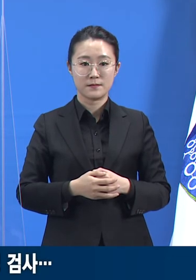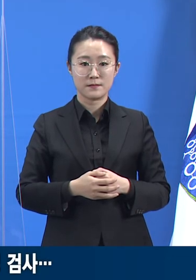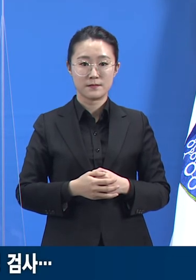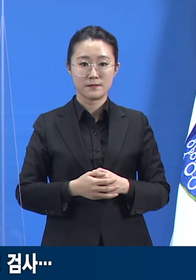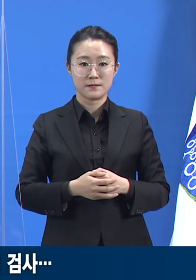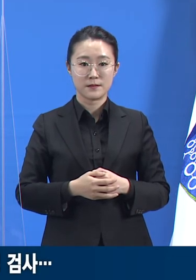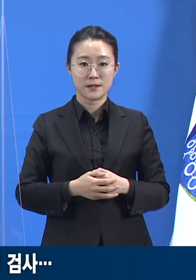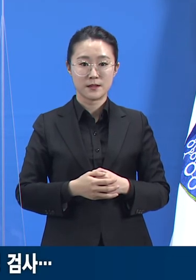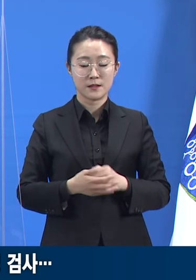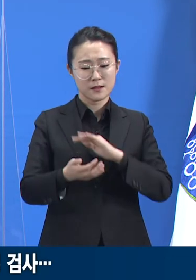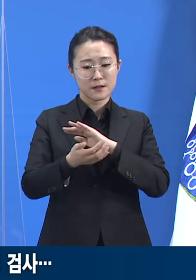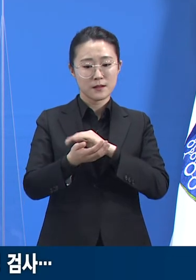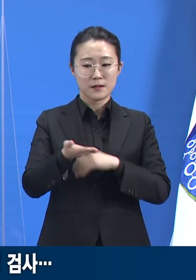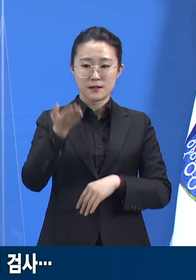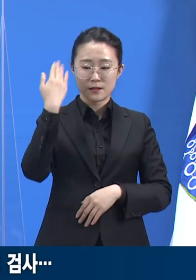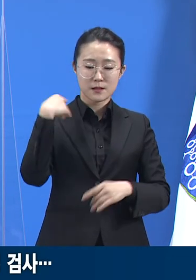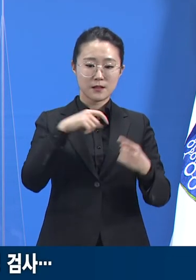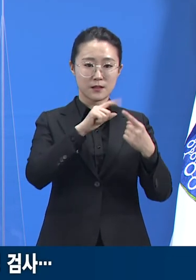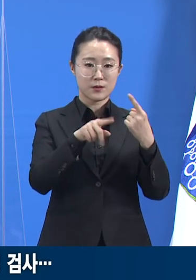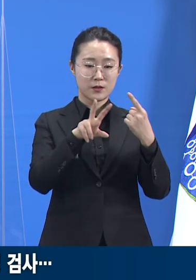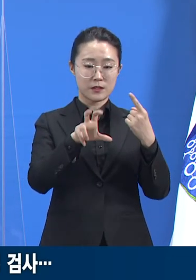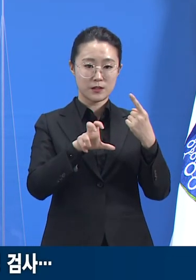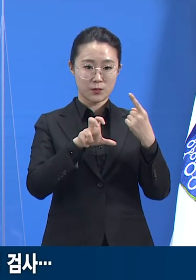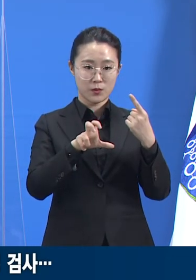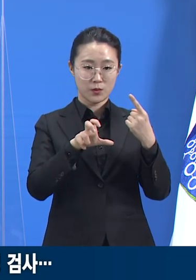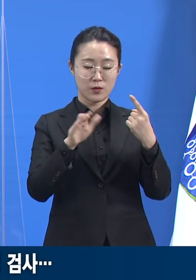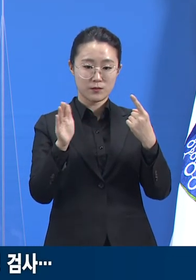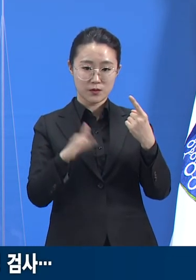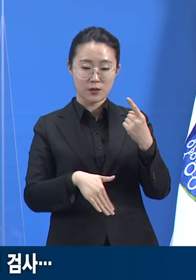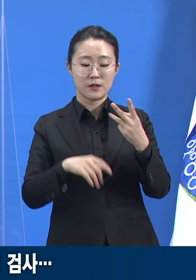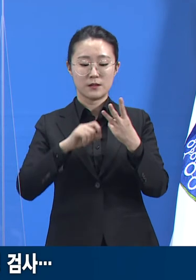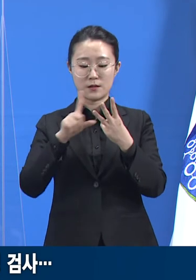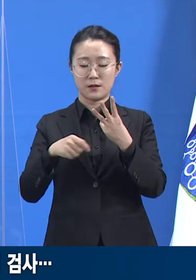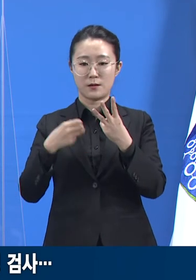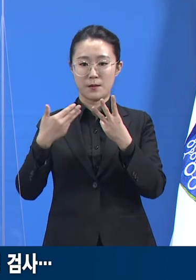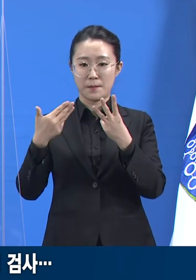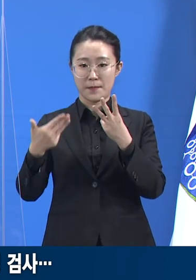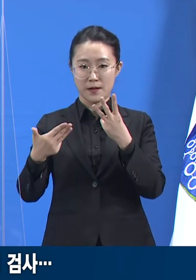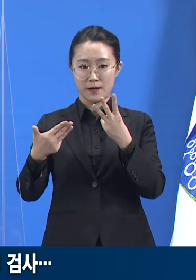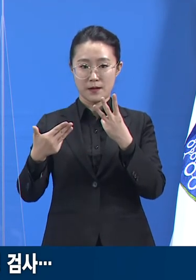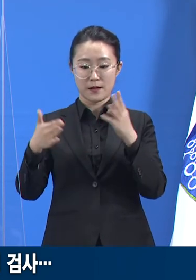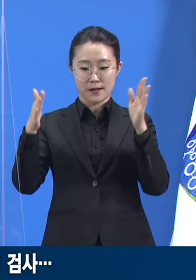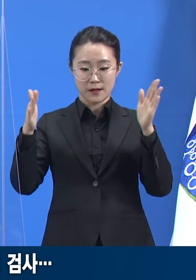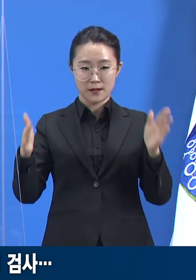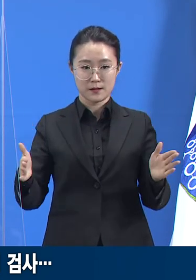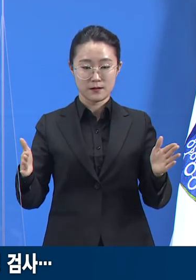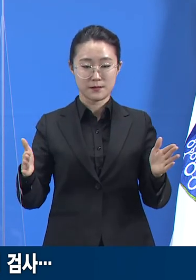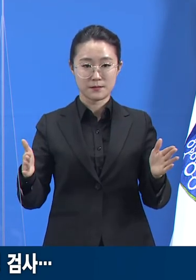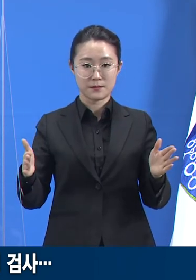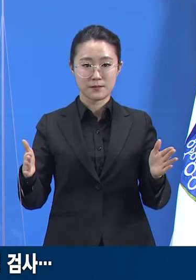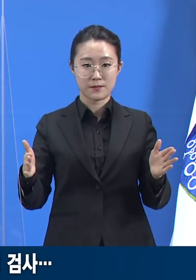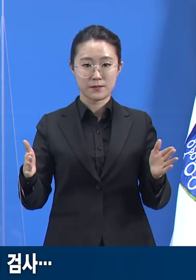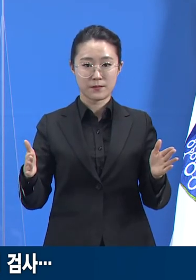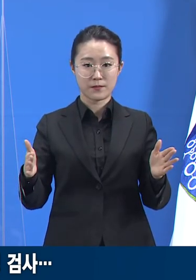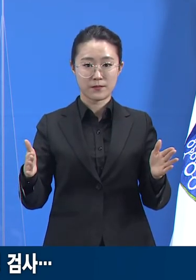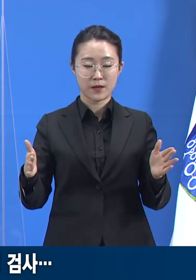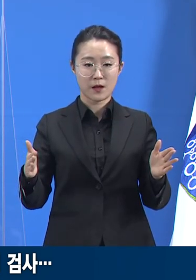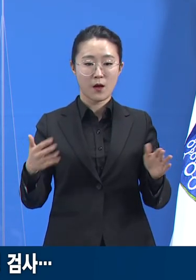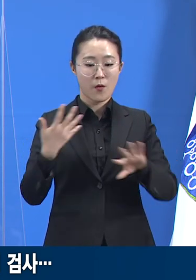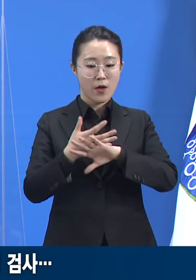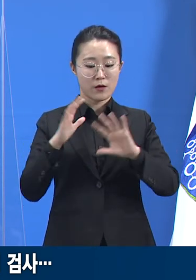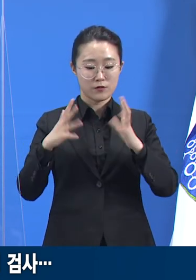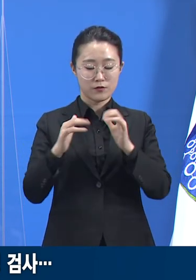지난 2월 25일부터 3월 8일까지 외국인 검사 현황은 누적 13